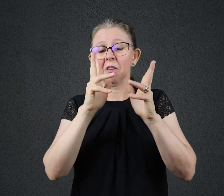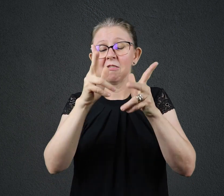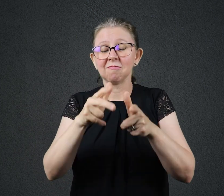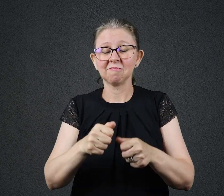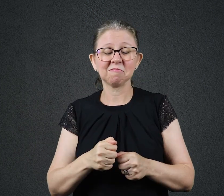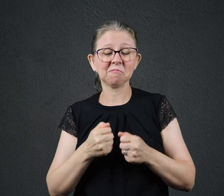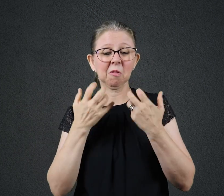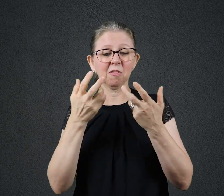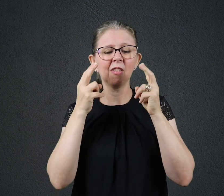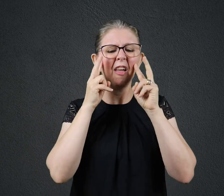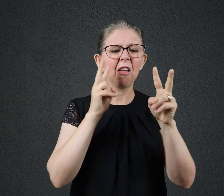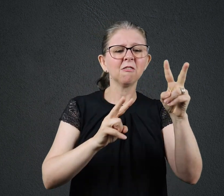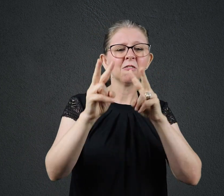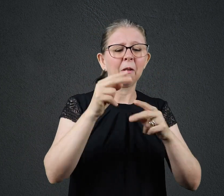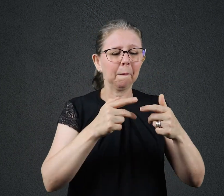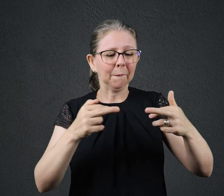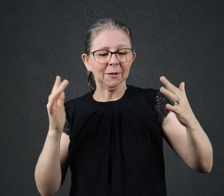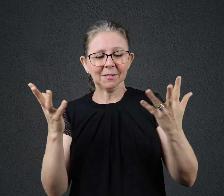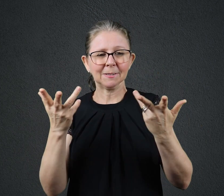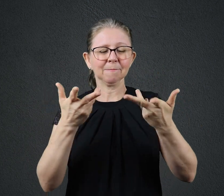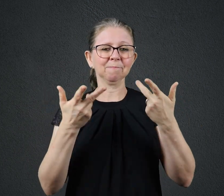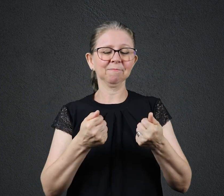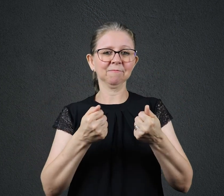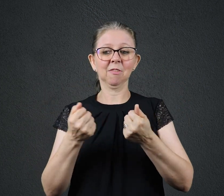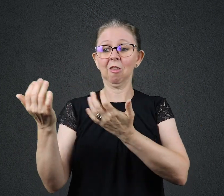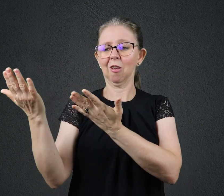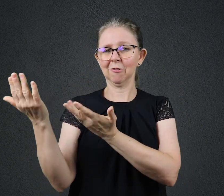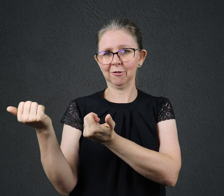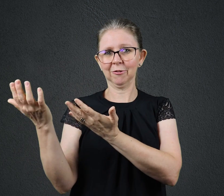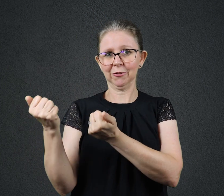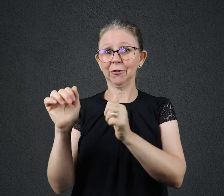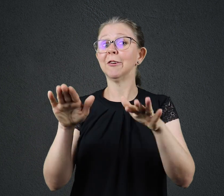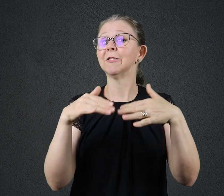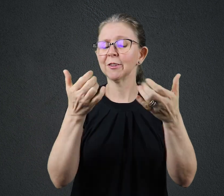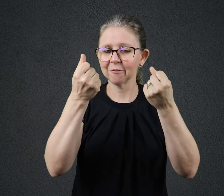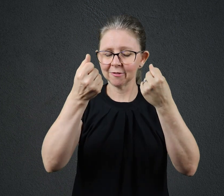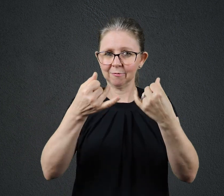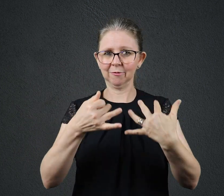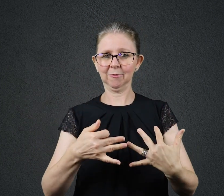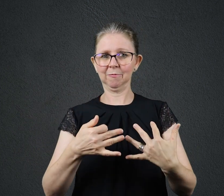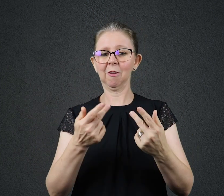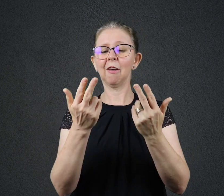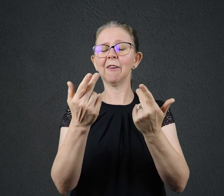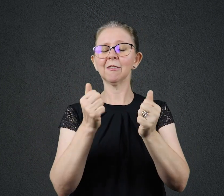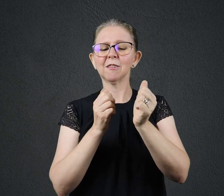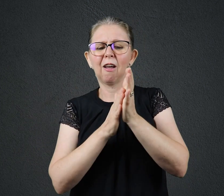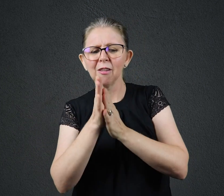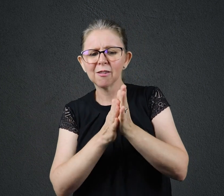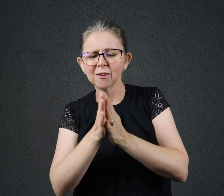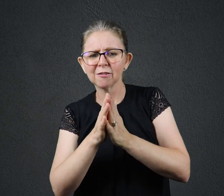FUNCIONA A EXPECTATIVA PODEMOS IMAGINAR UMA COISA, MAS ACONTECE OUTRA ISSO PODE SER TANTO PARA PIOR, COMO